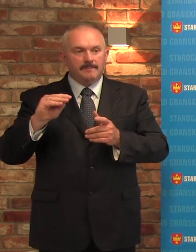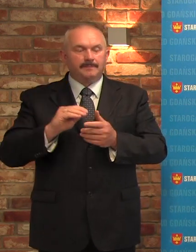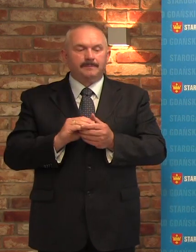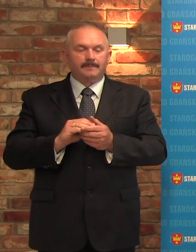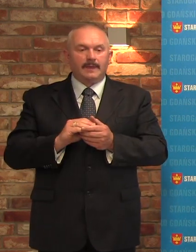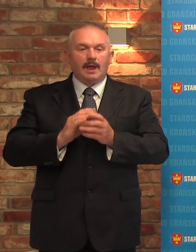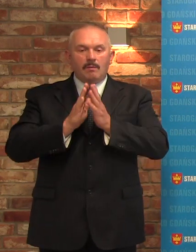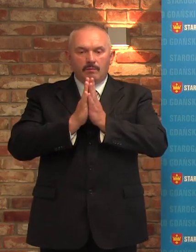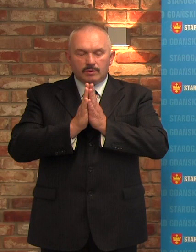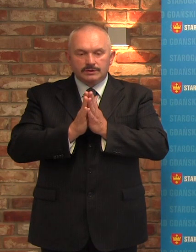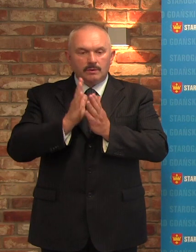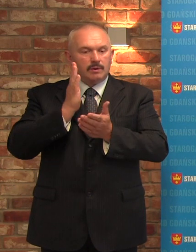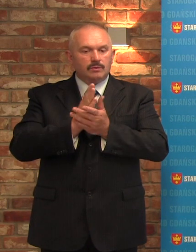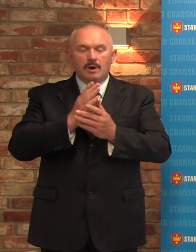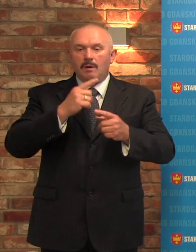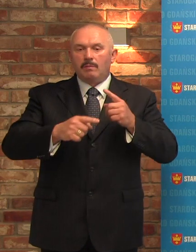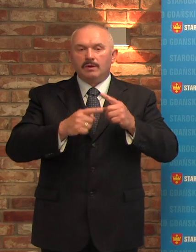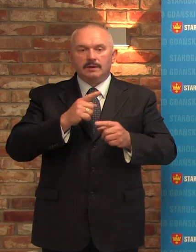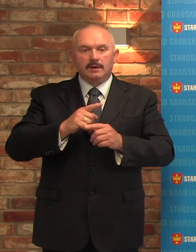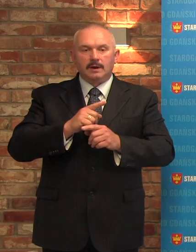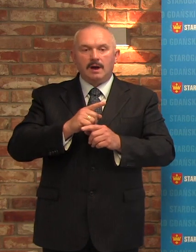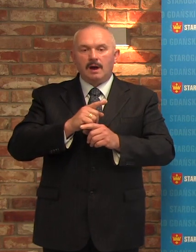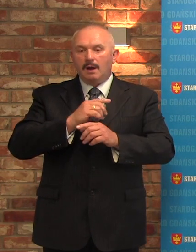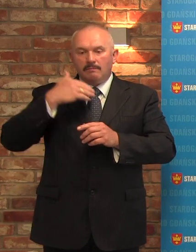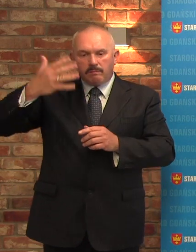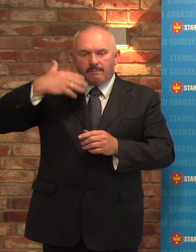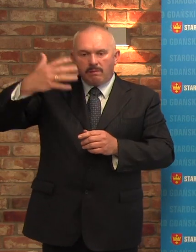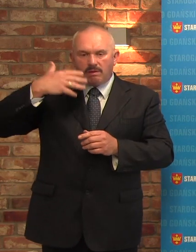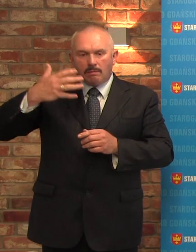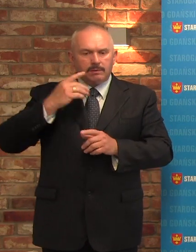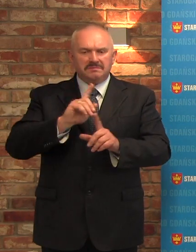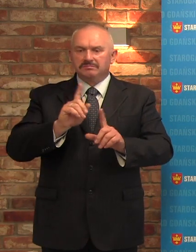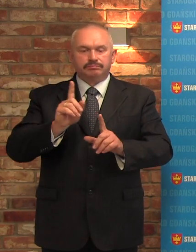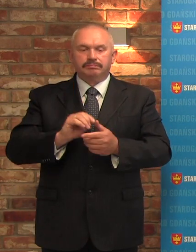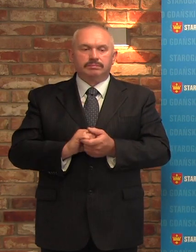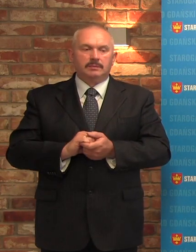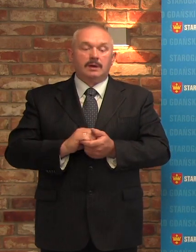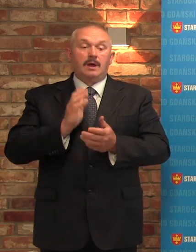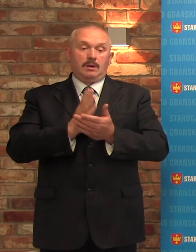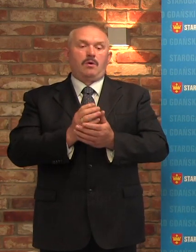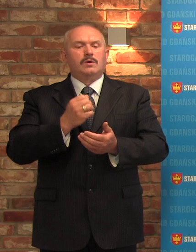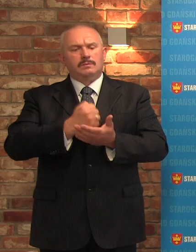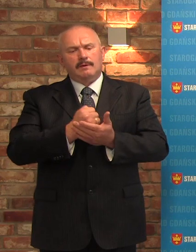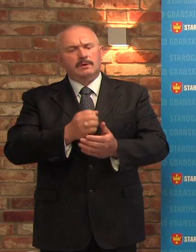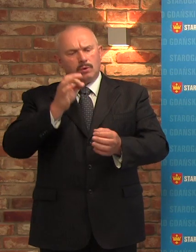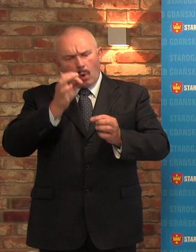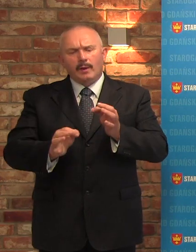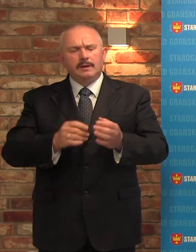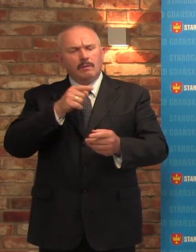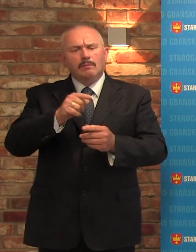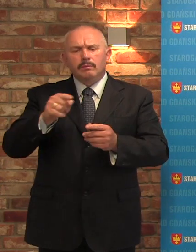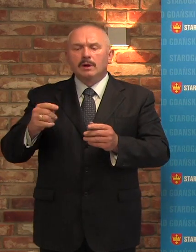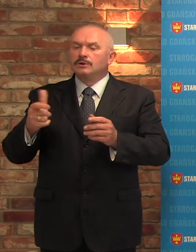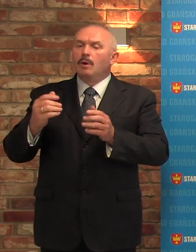proszę zrezygnować z politycznego bełkotu na rzecz konkretnych działań, które przyniosą pożytek mieszkańcom,